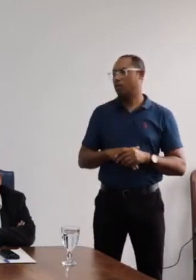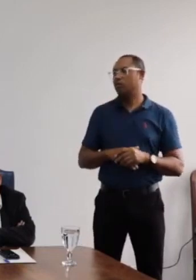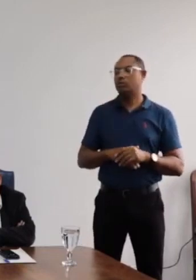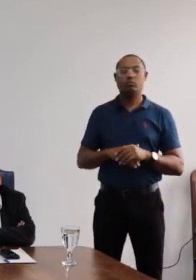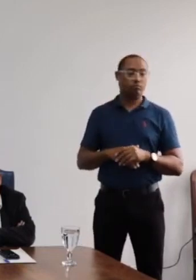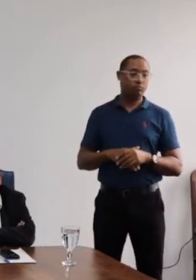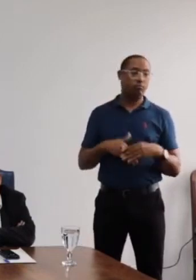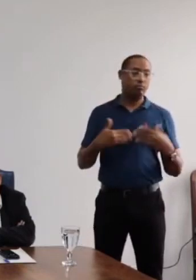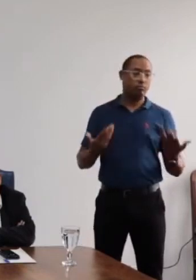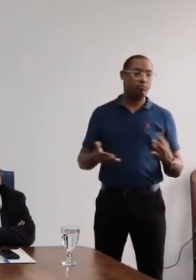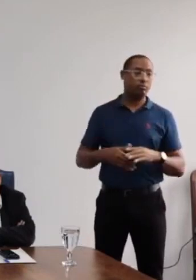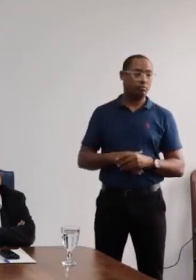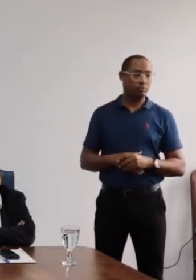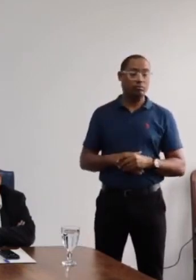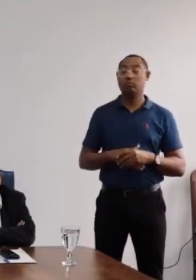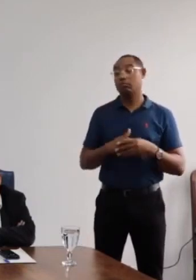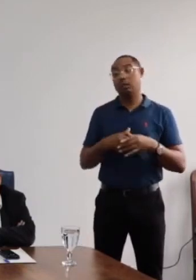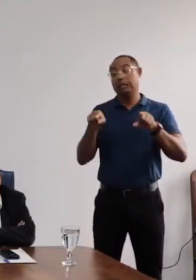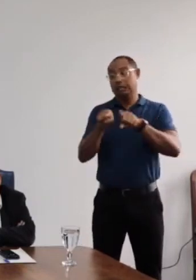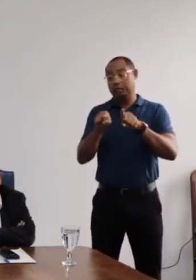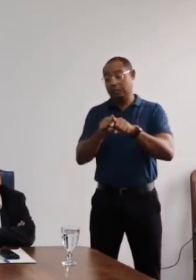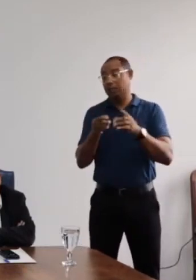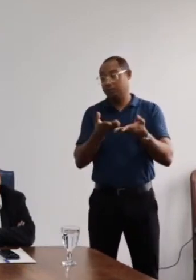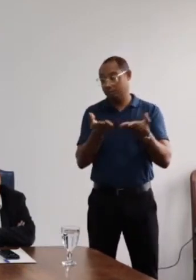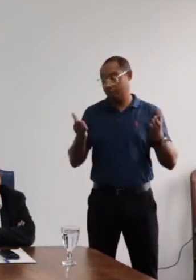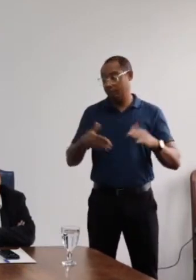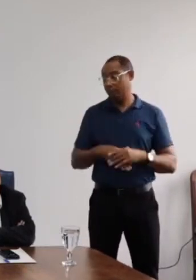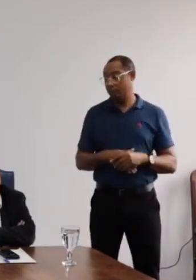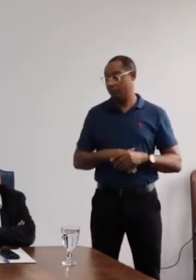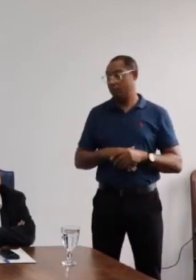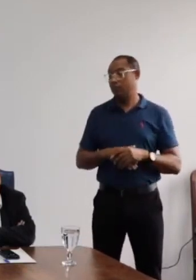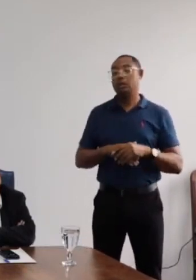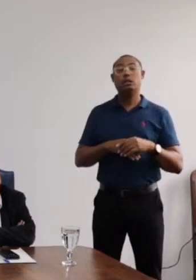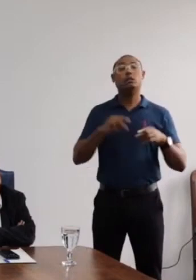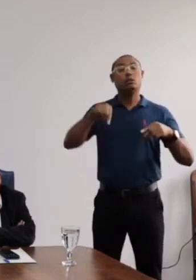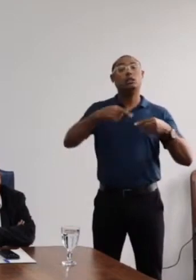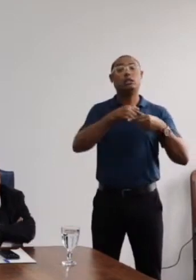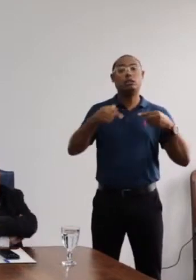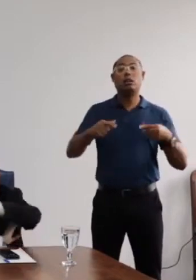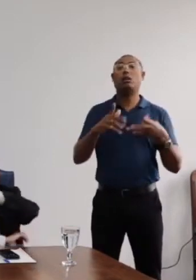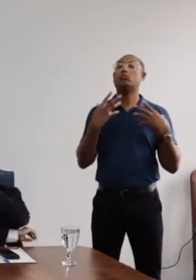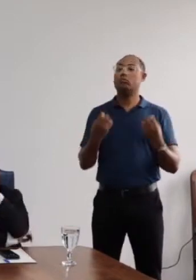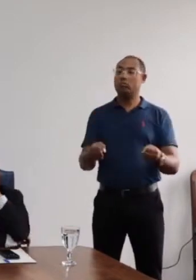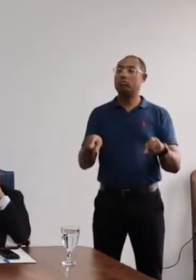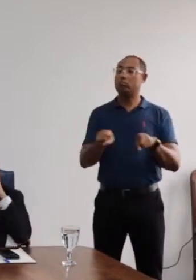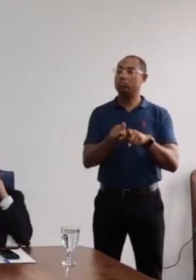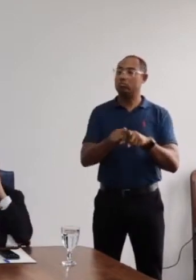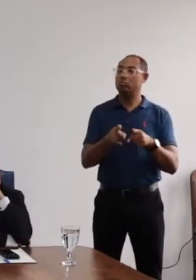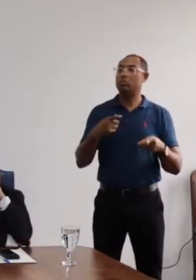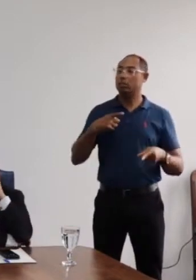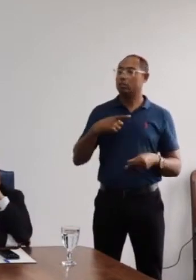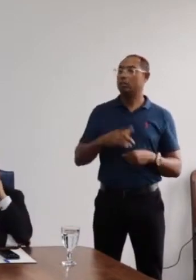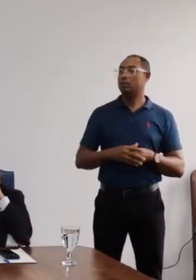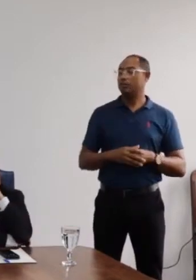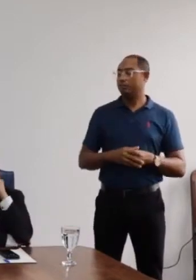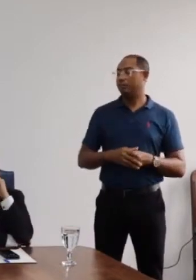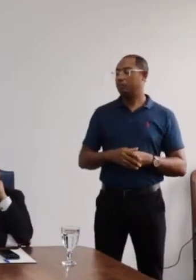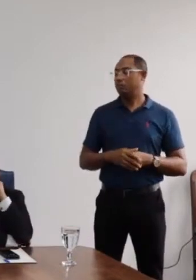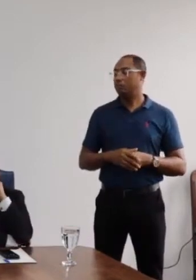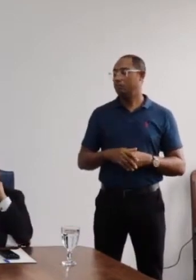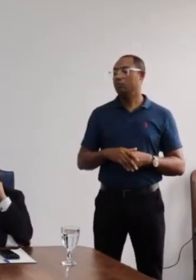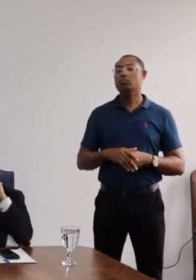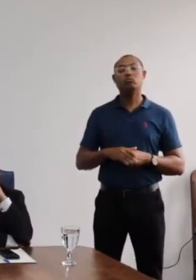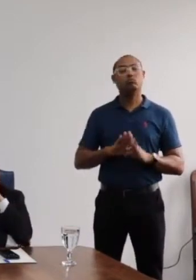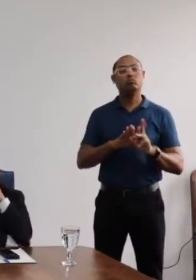orçamento. Nessa ocasião também, nessa semana, nós tivemos a confirmação da